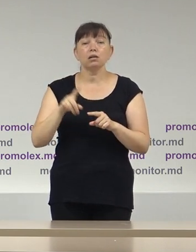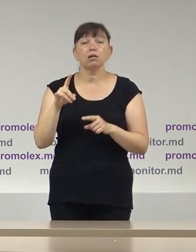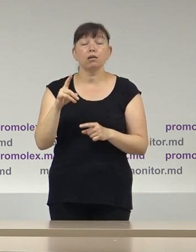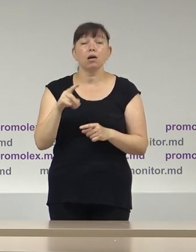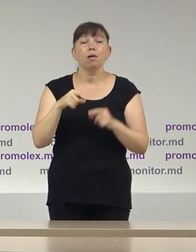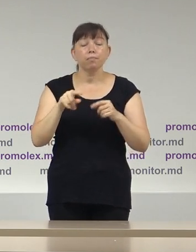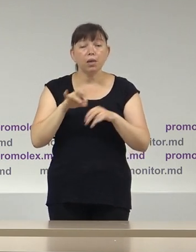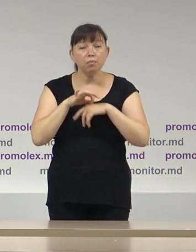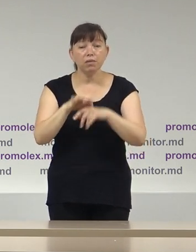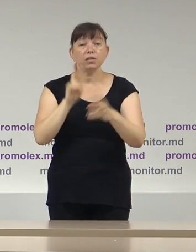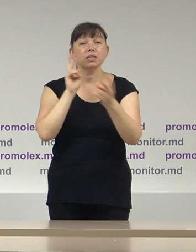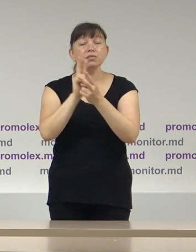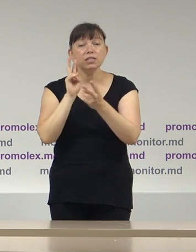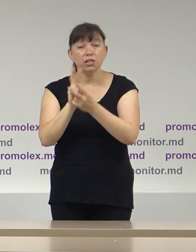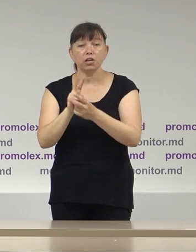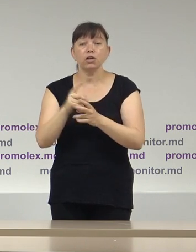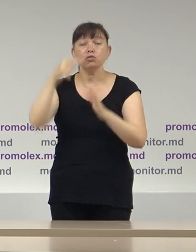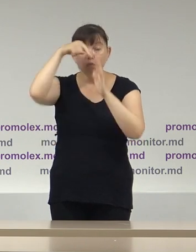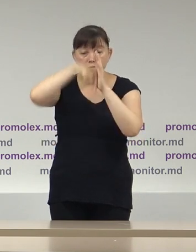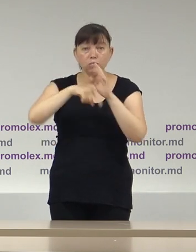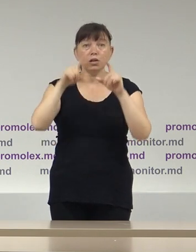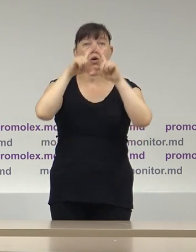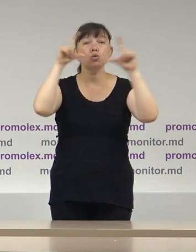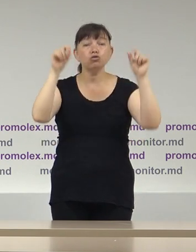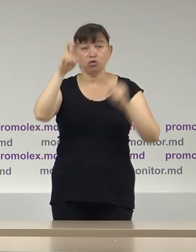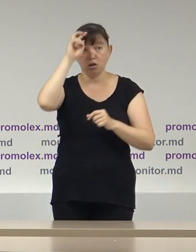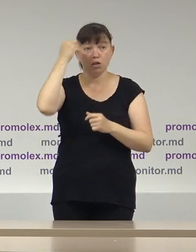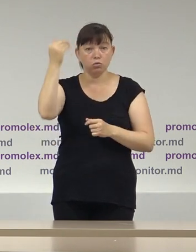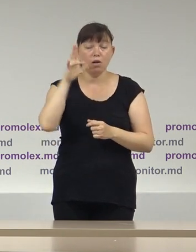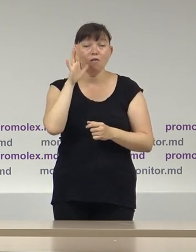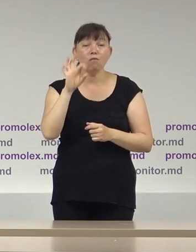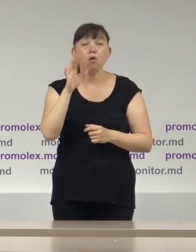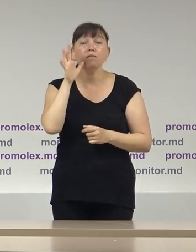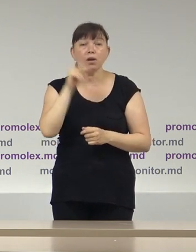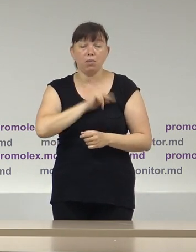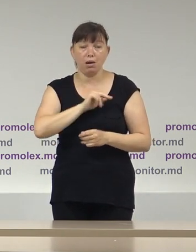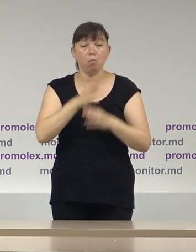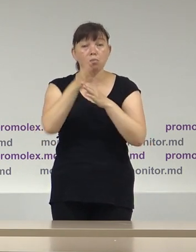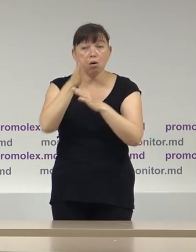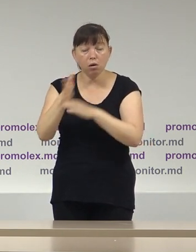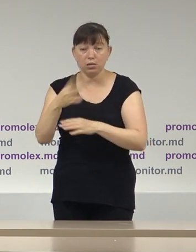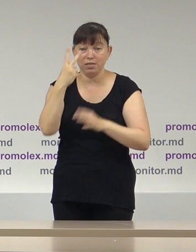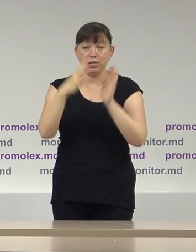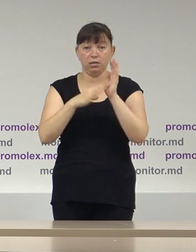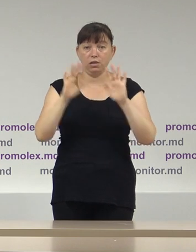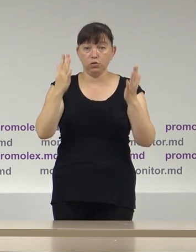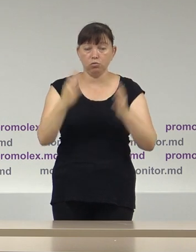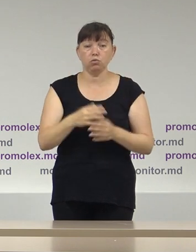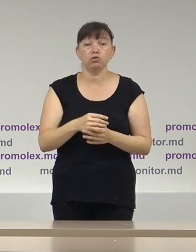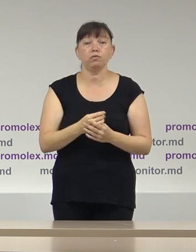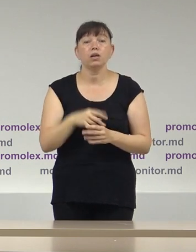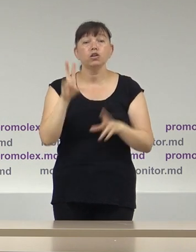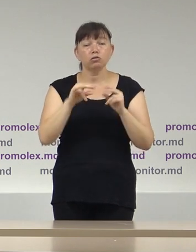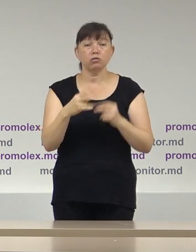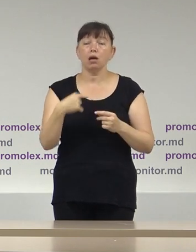organizarea întrunirilor electorale în cadrul instituțiilor de stat în timpul ordelor de muncă, 29 de cazuri, asumarea